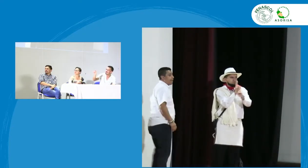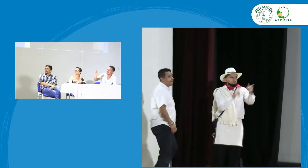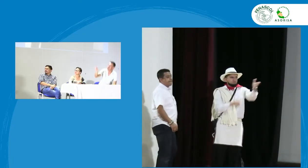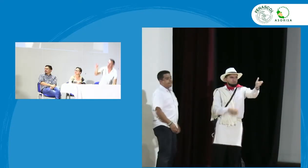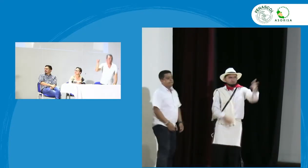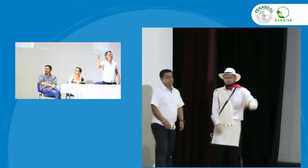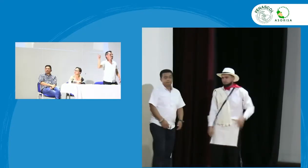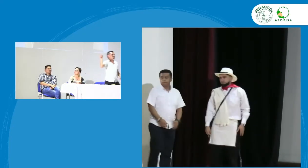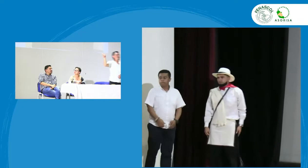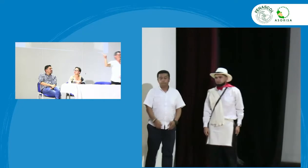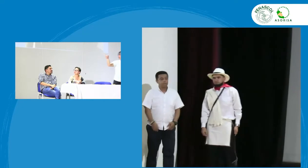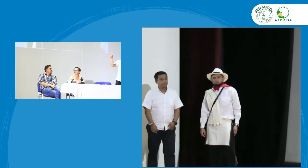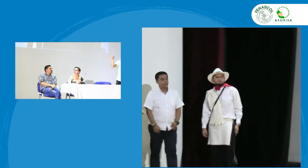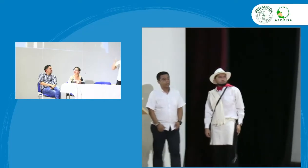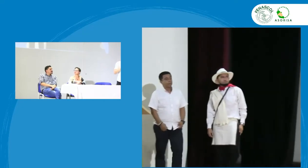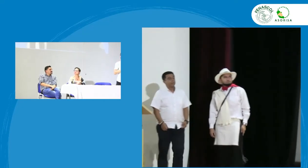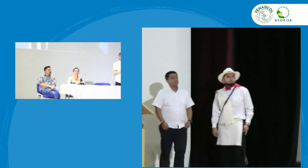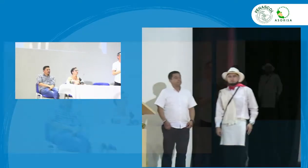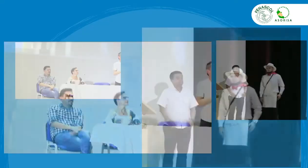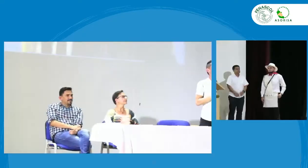bueno entonces ¿quién da la respuesta?